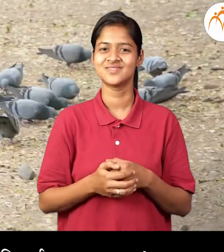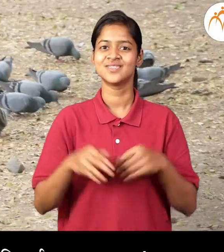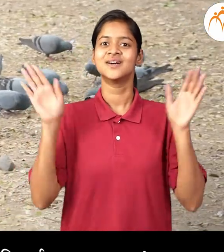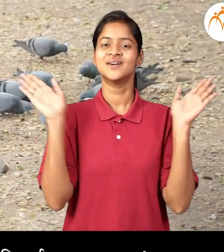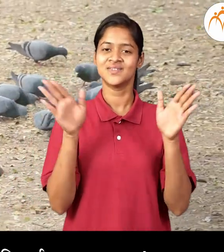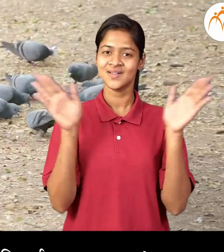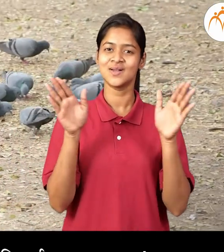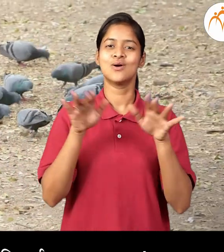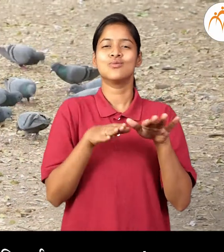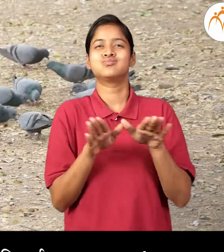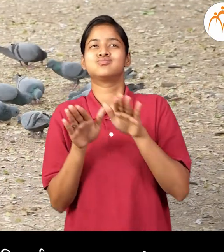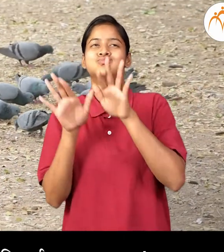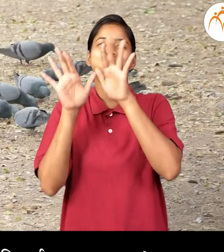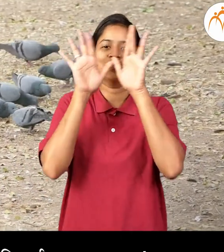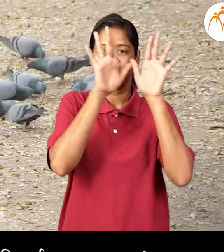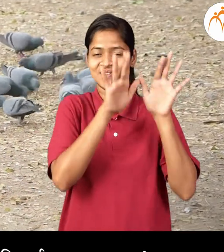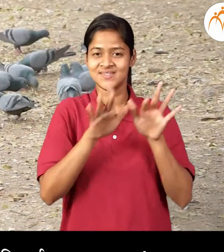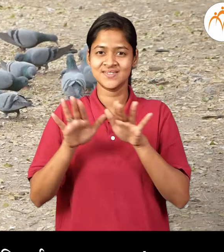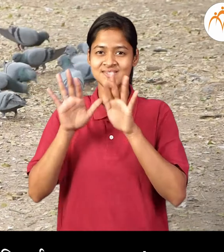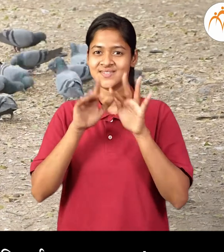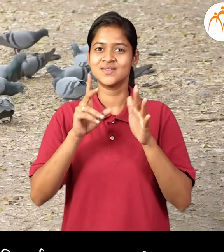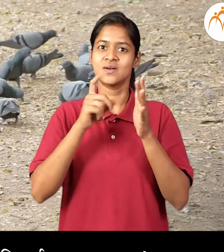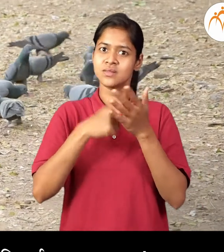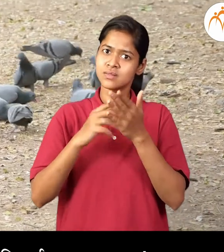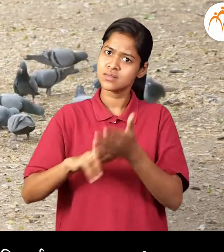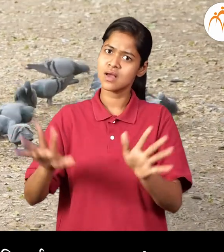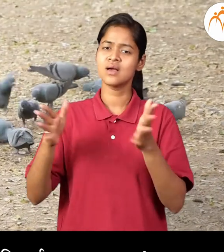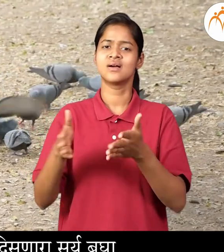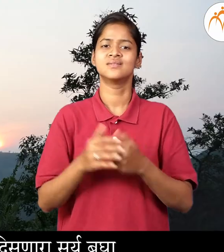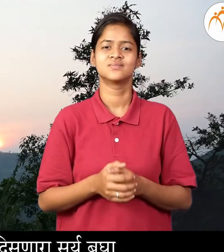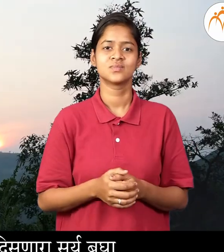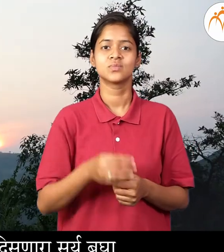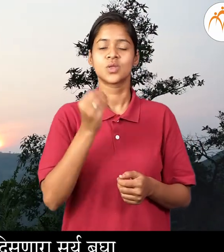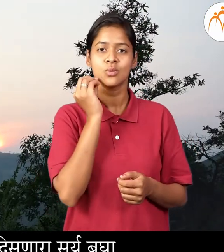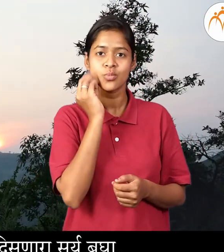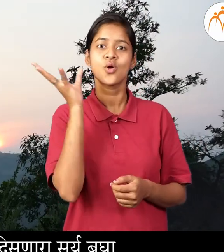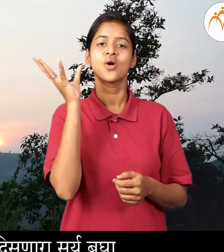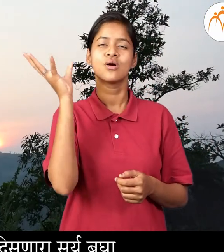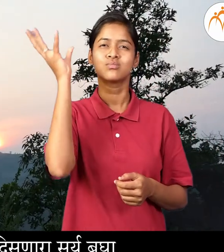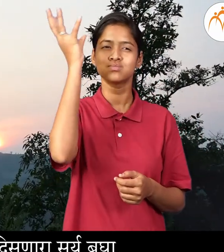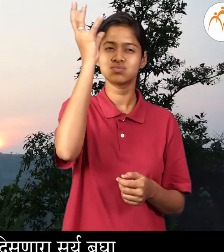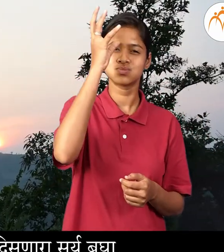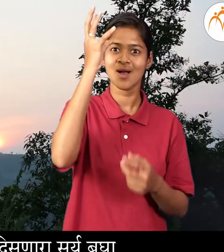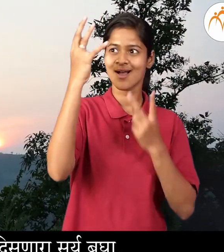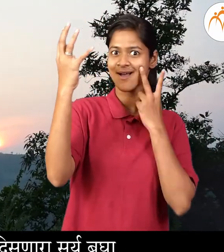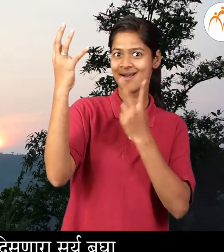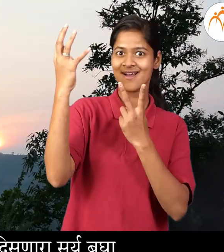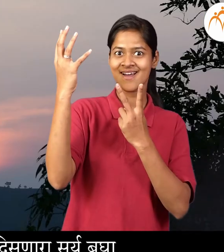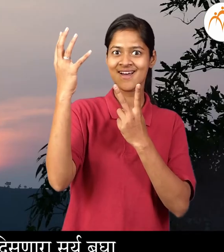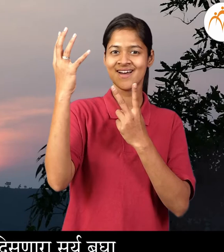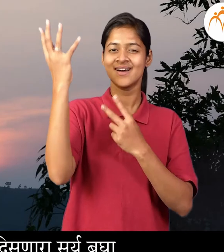हा पक्षांचा थवा, हा ही निसरगाचा जेक भाग, सकाली उगवताना दिश्णारा सूर्य बगा,